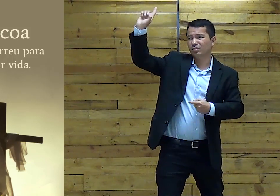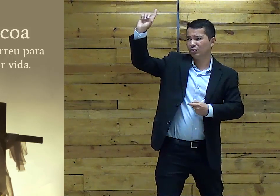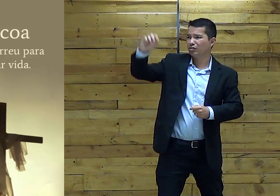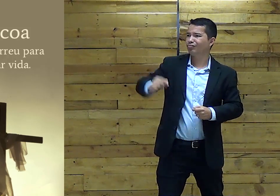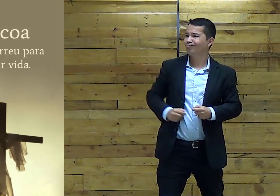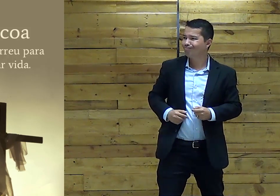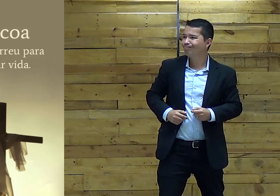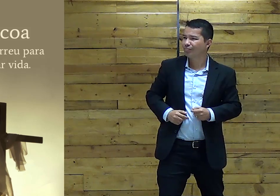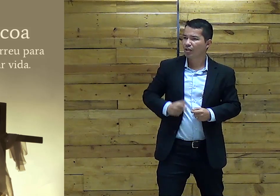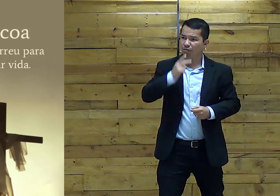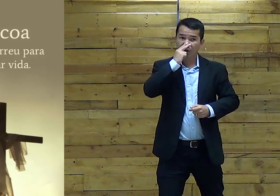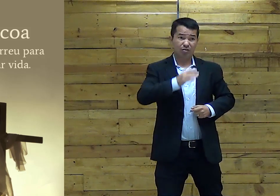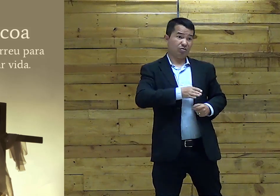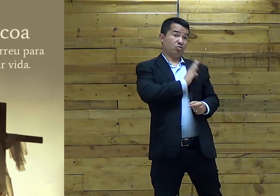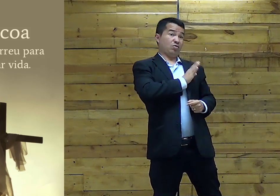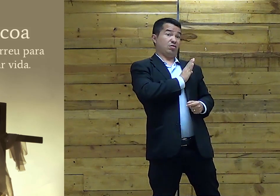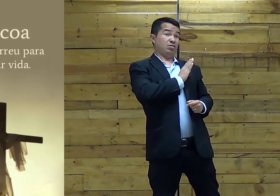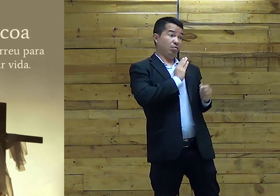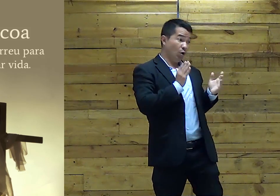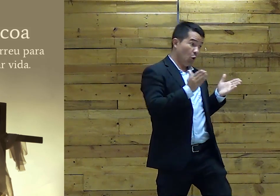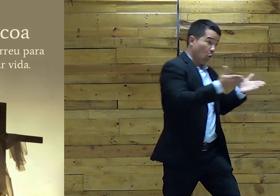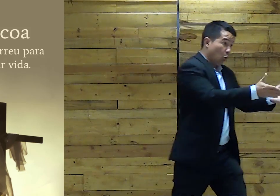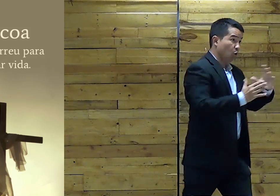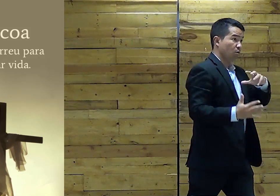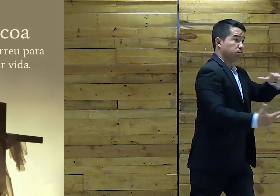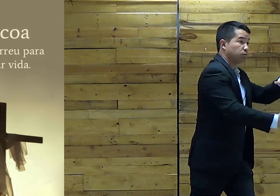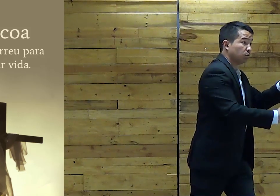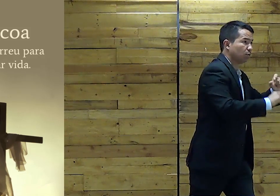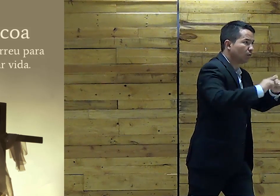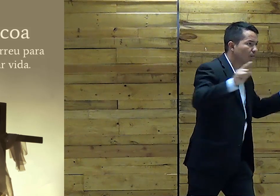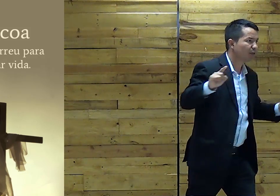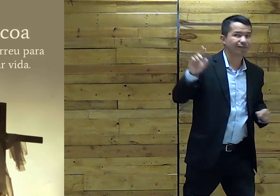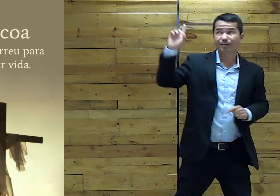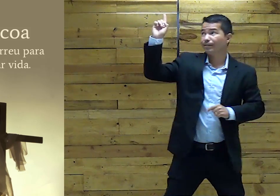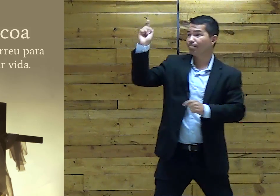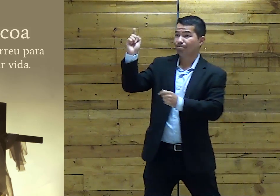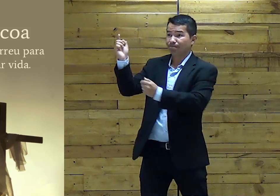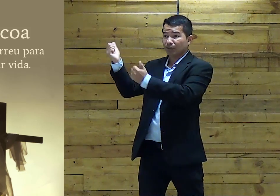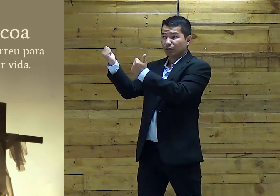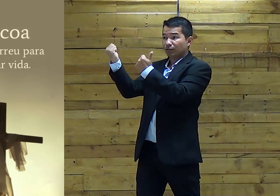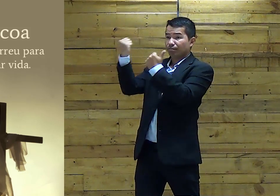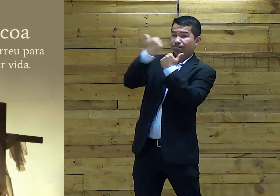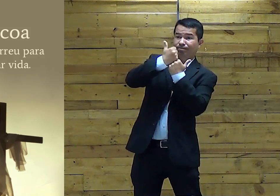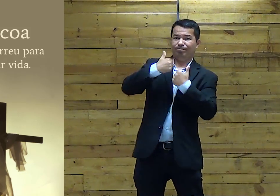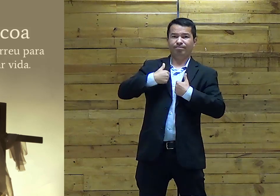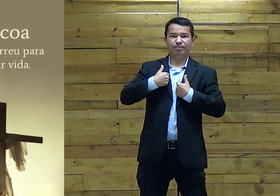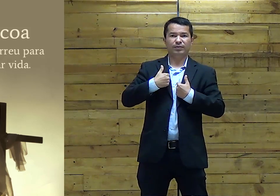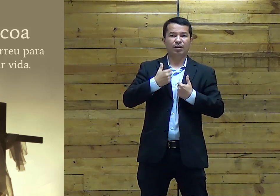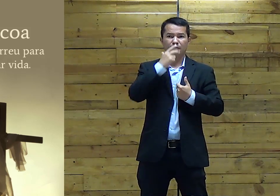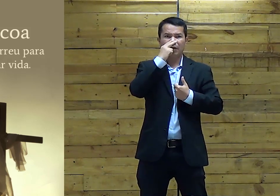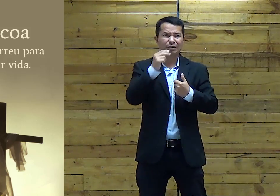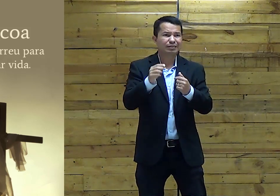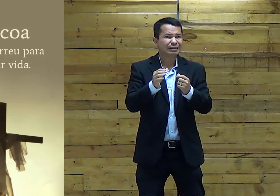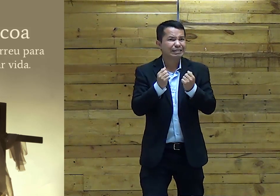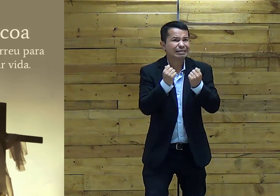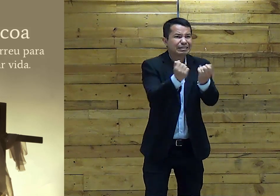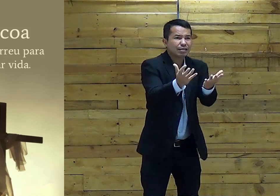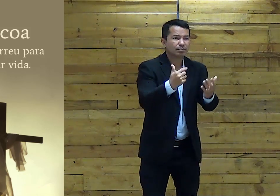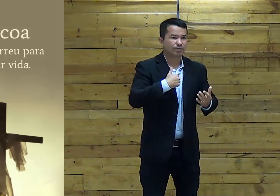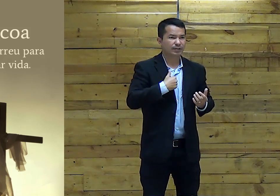coisas Que são contra Deus Nosso coração Está focado No mundo Mas o Senhor Mandou então O Seu